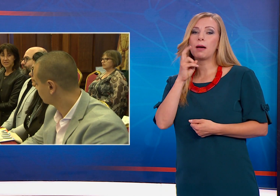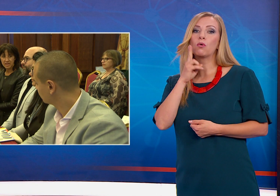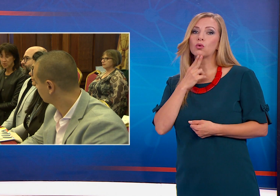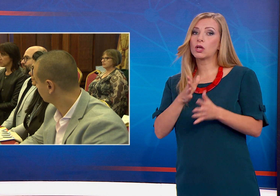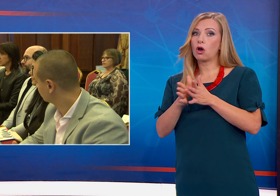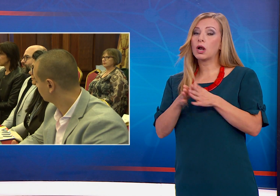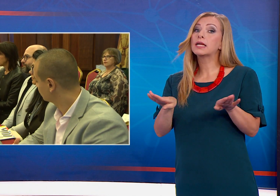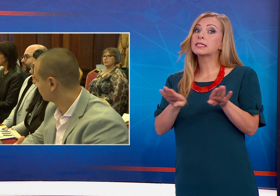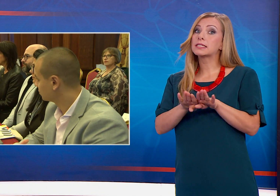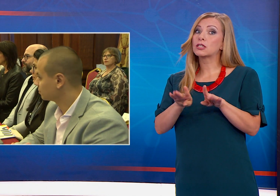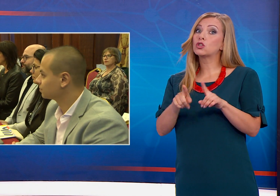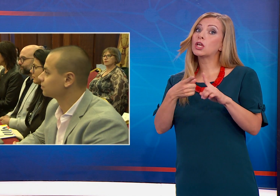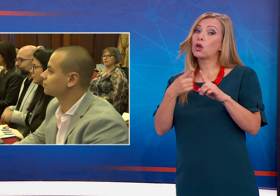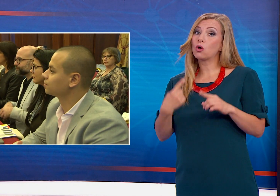представители на Столичния общински съвет.